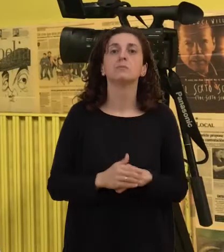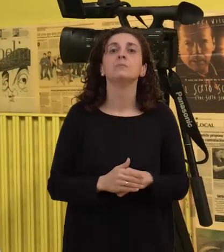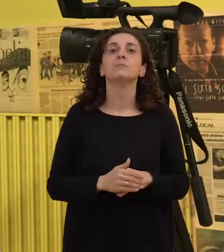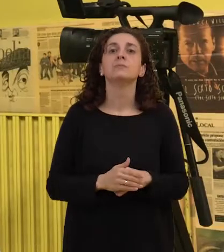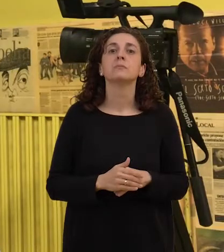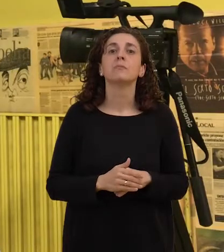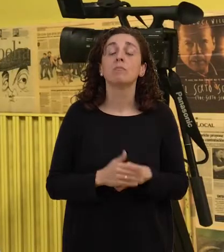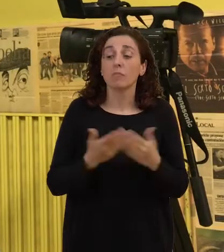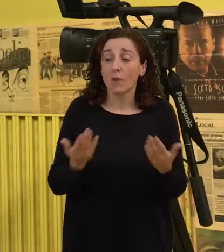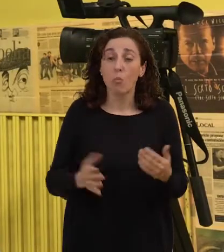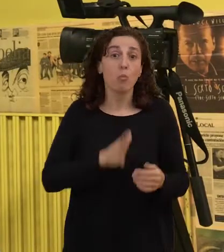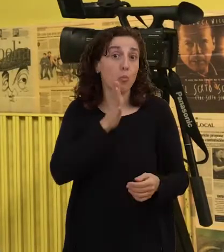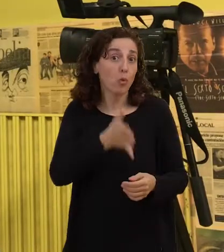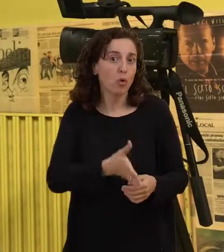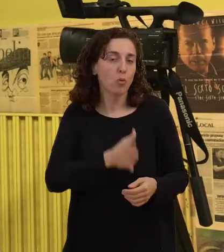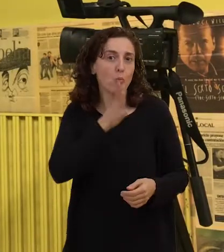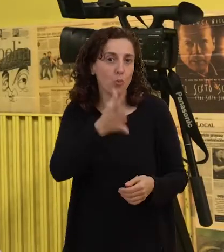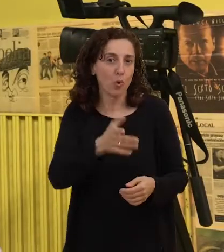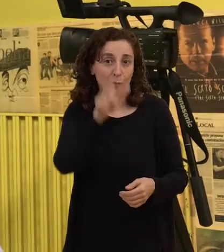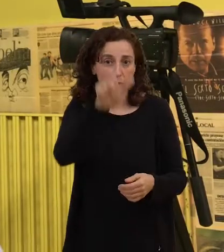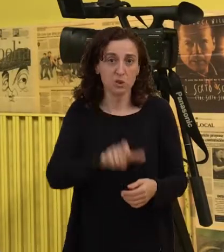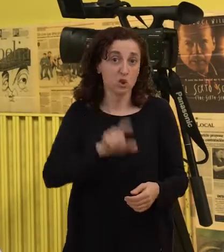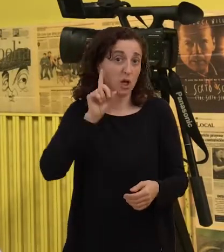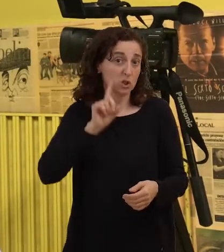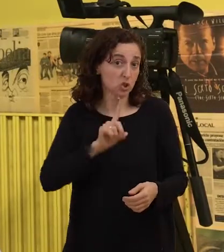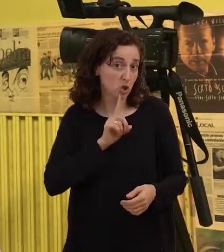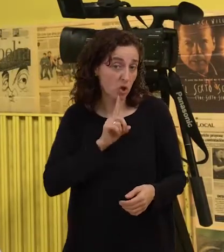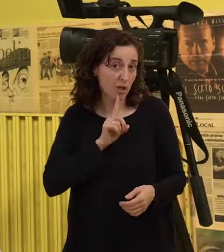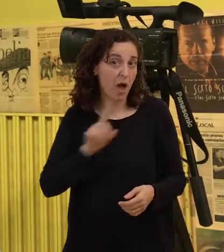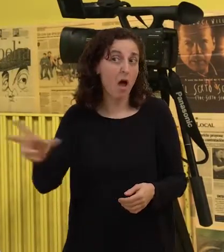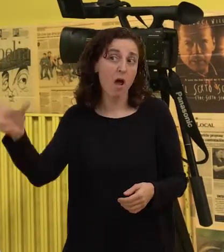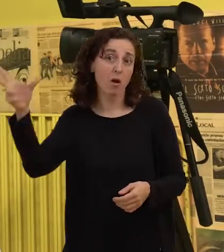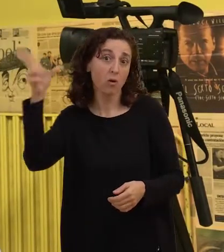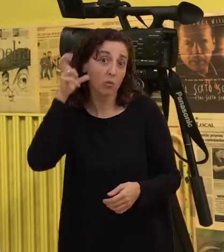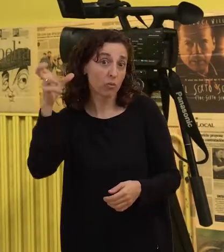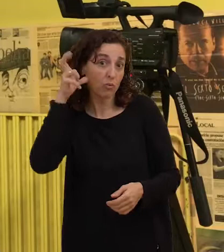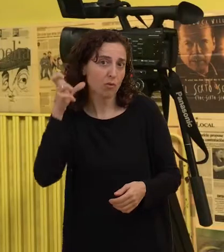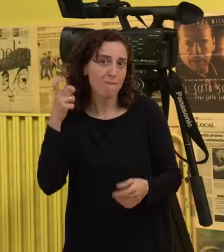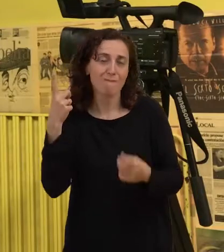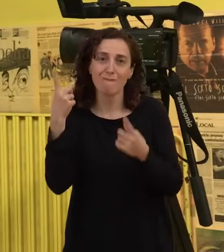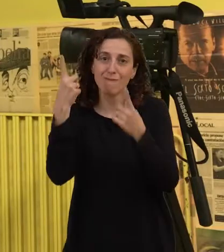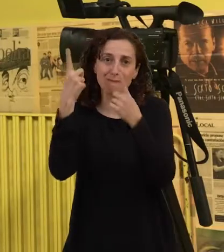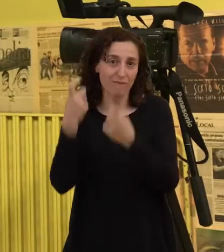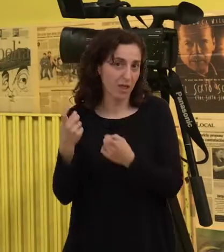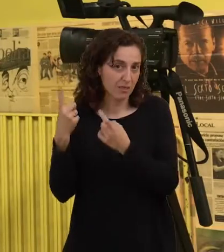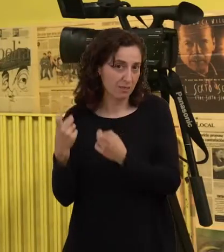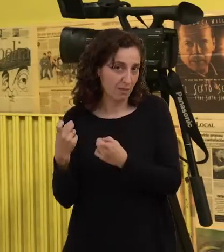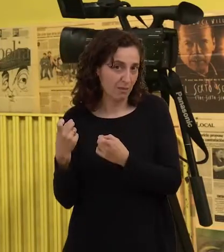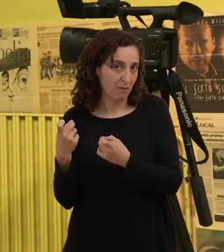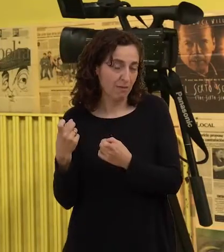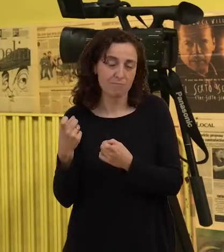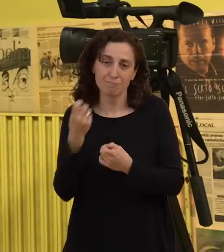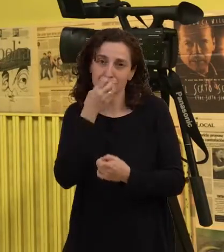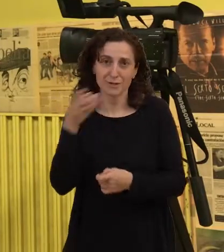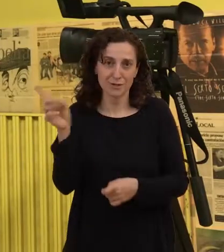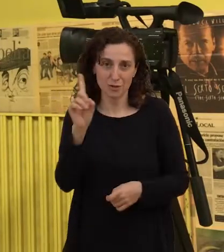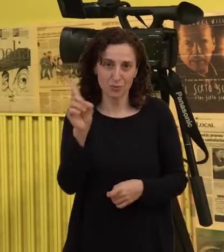tener bien el sentido de la audición, pues no puede